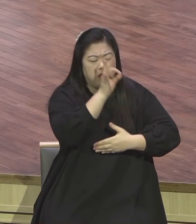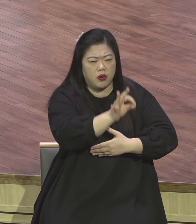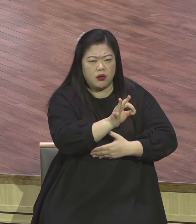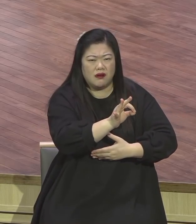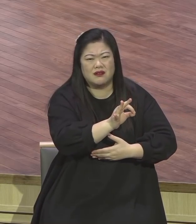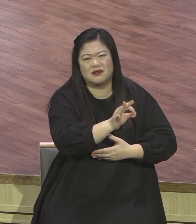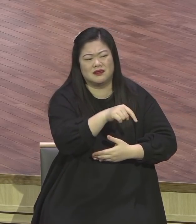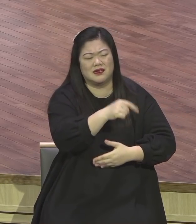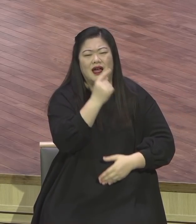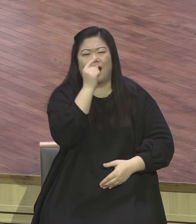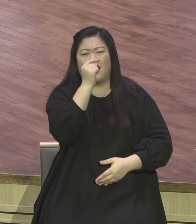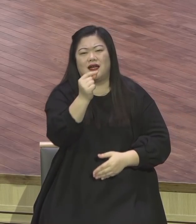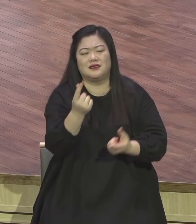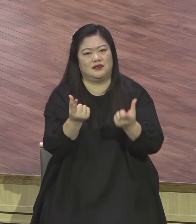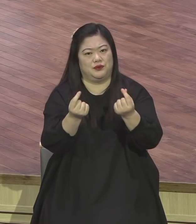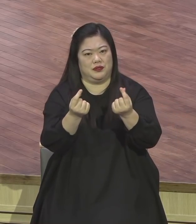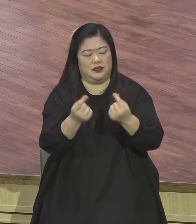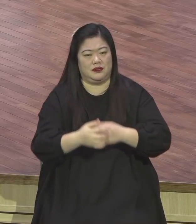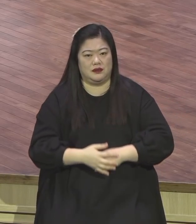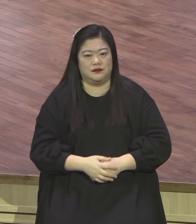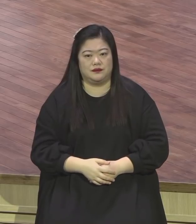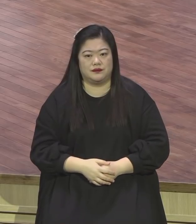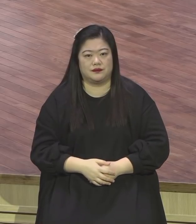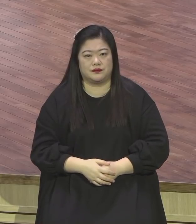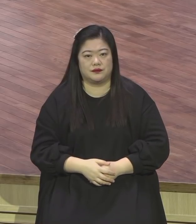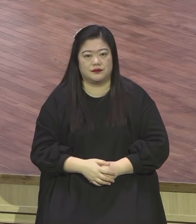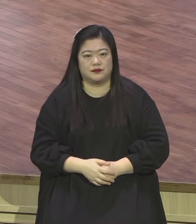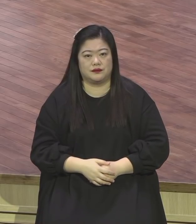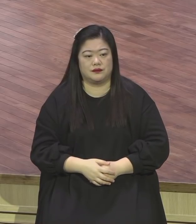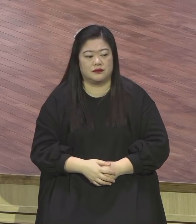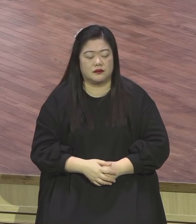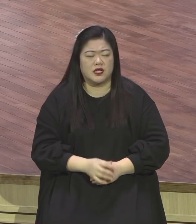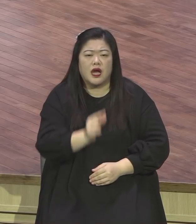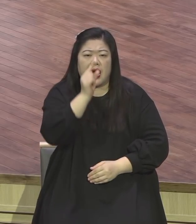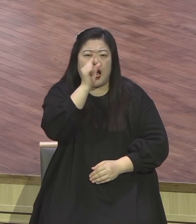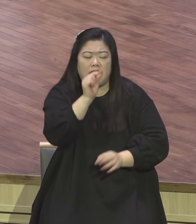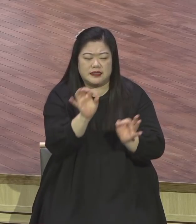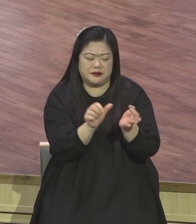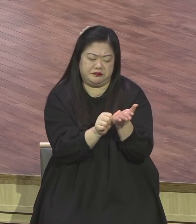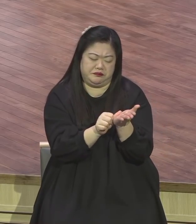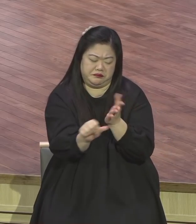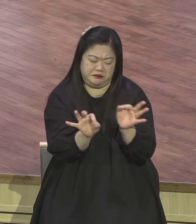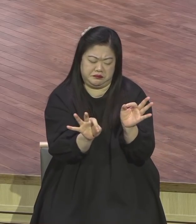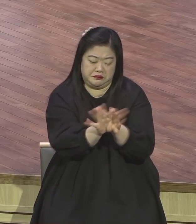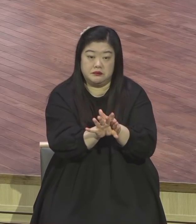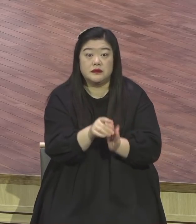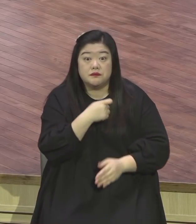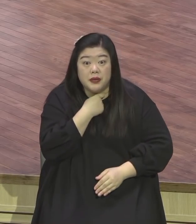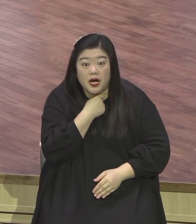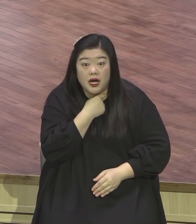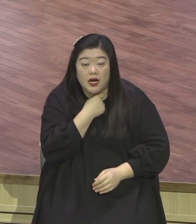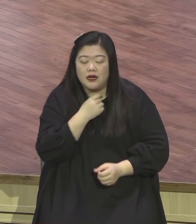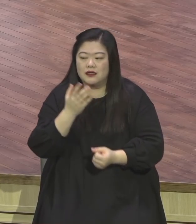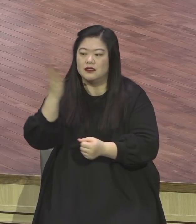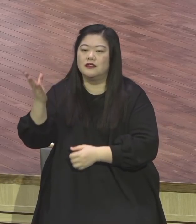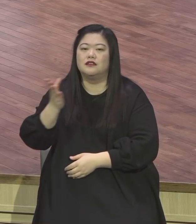이거 어떻게 해요 성려의 불로 다 태워버려야 돼요 다 태워버려야 돼요 여러분은 주로